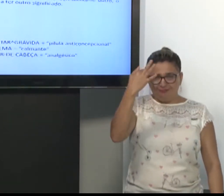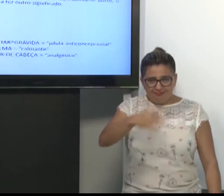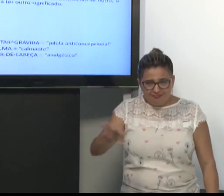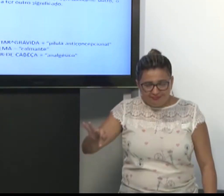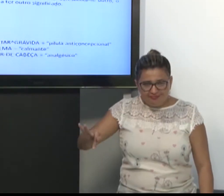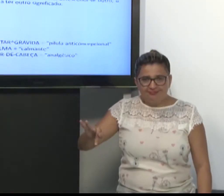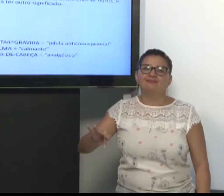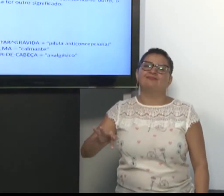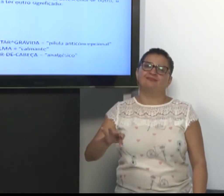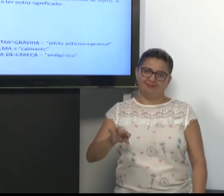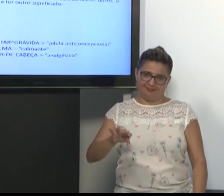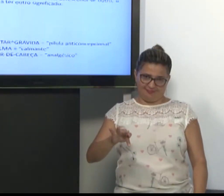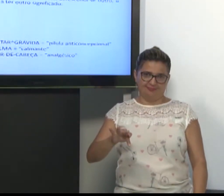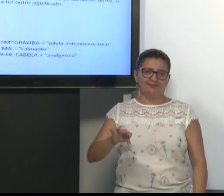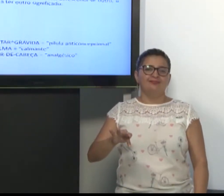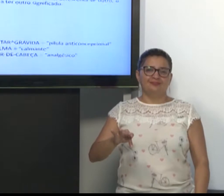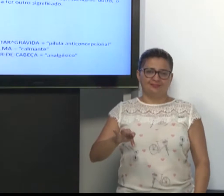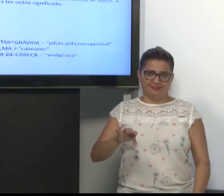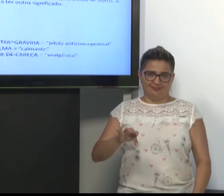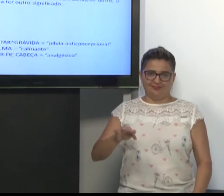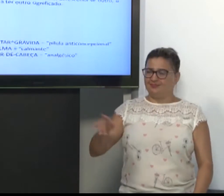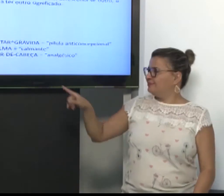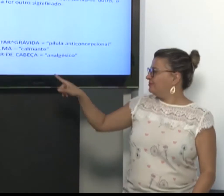Então, aqui nesse caso, é um analgésico.